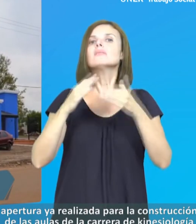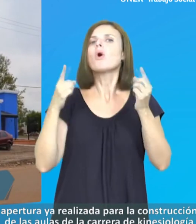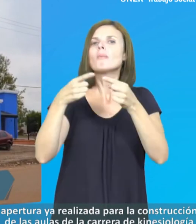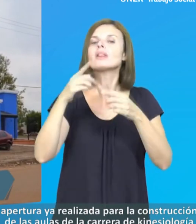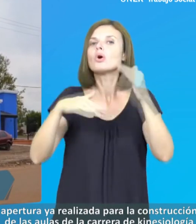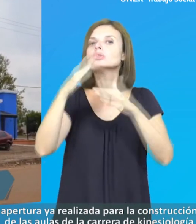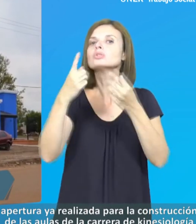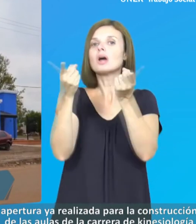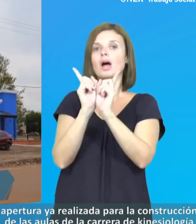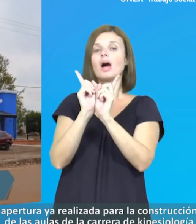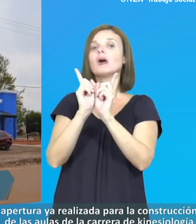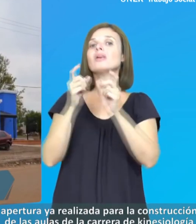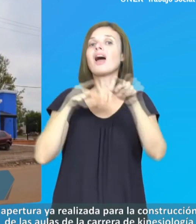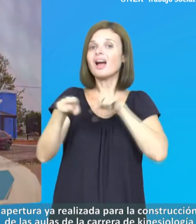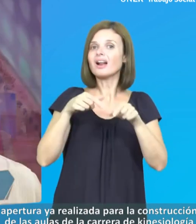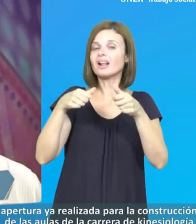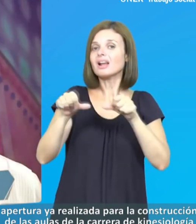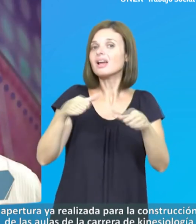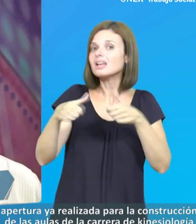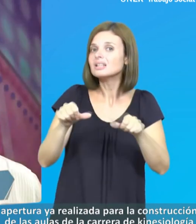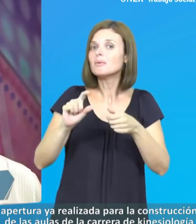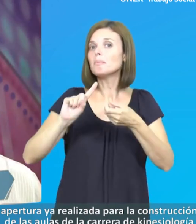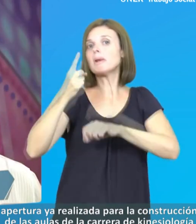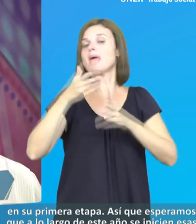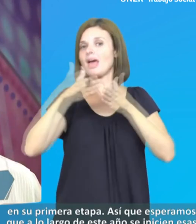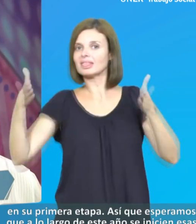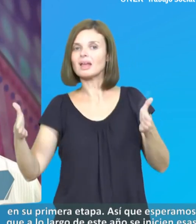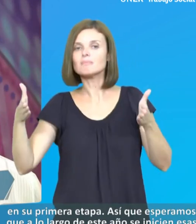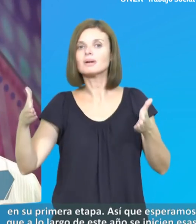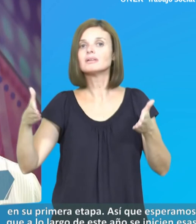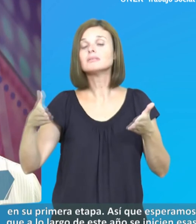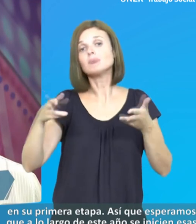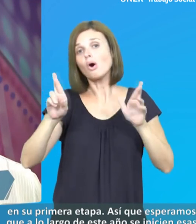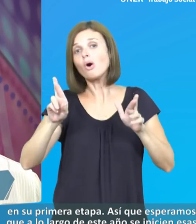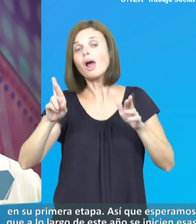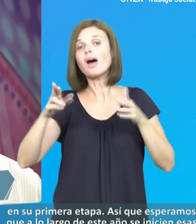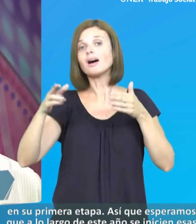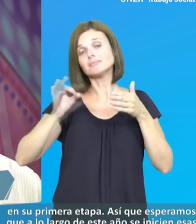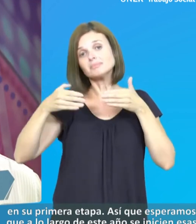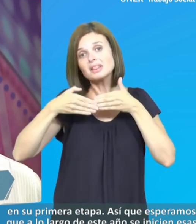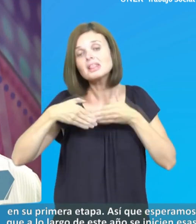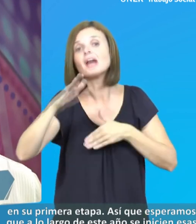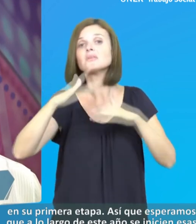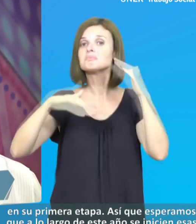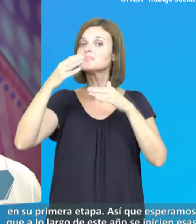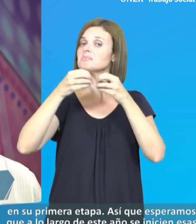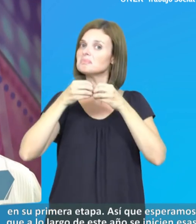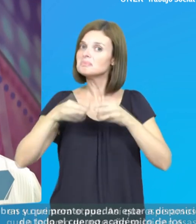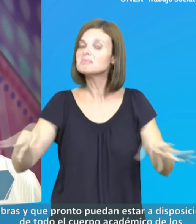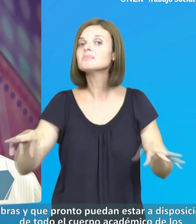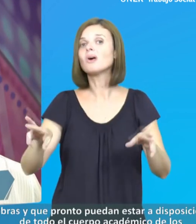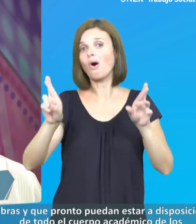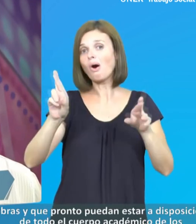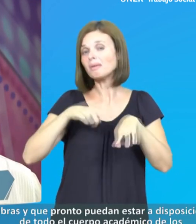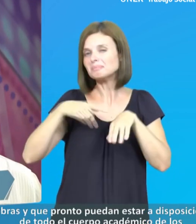las aulas de la carrera de quinesiología en su primera etapa. Así que esperamos que a lo largo de este año se inicien esas obras y que